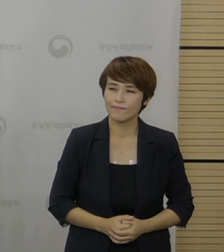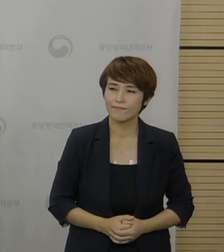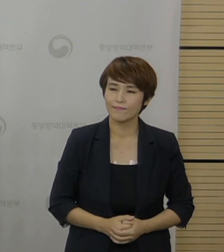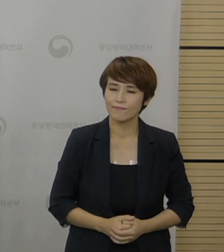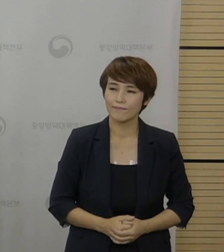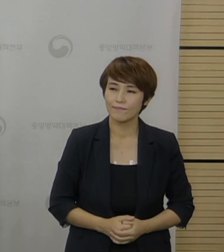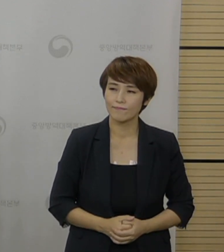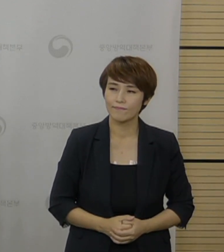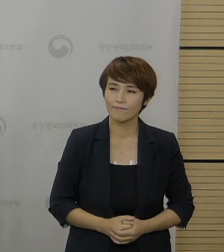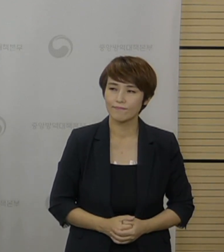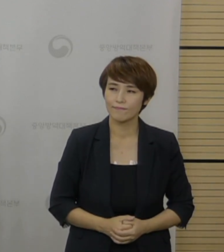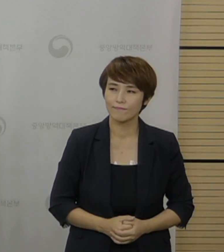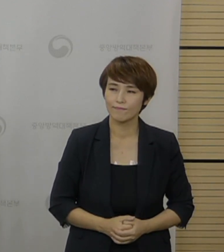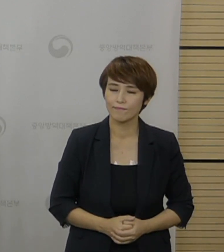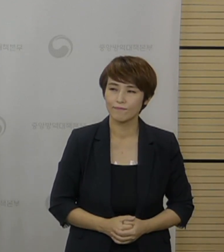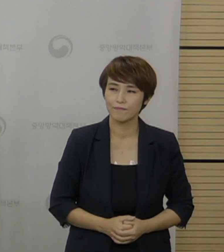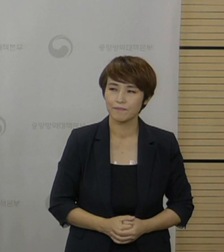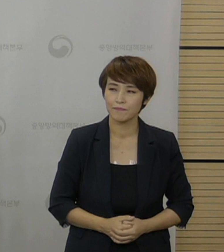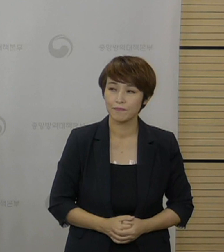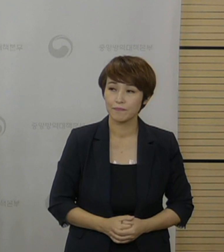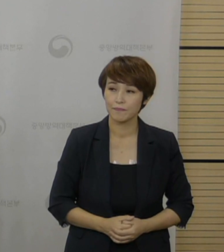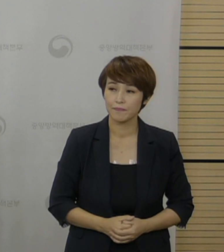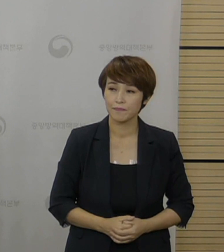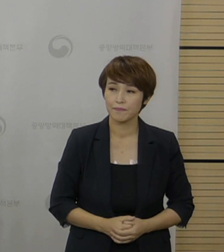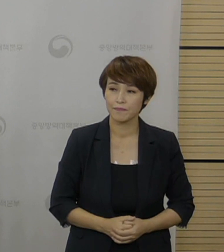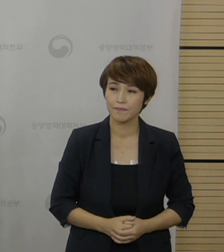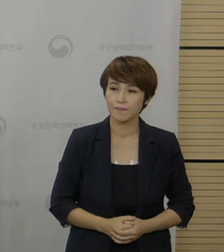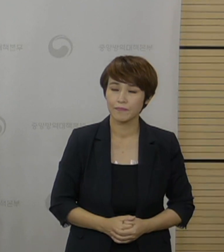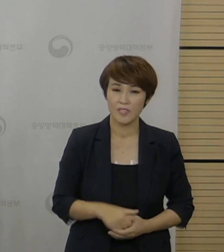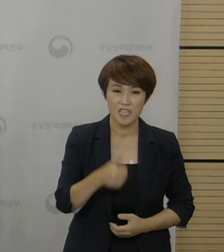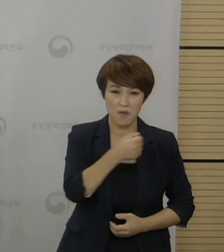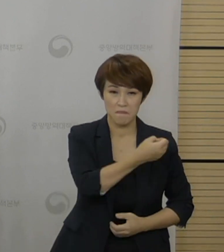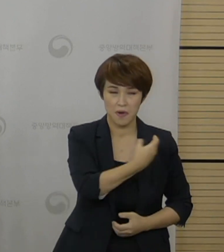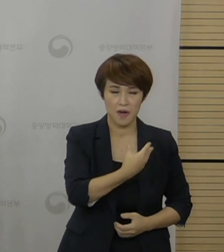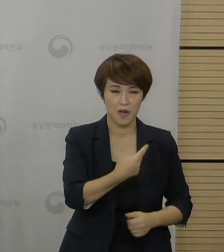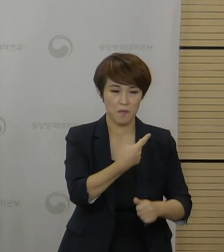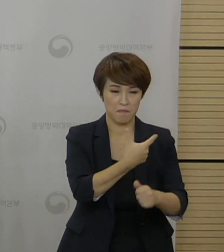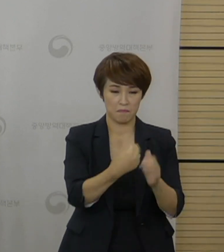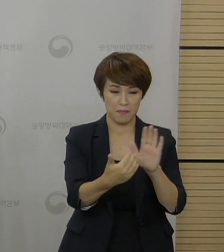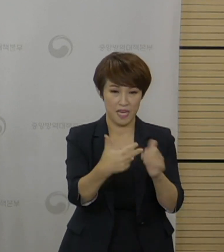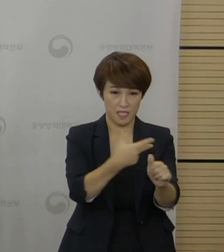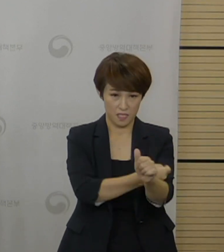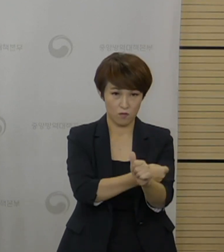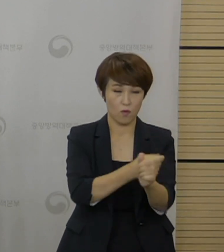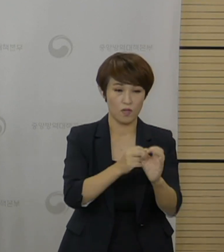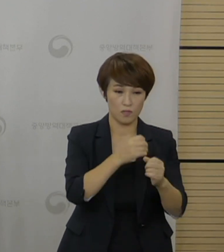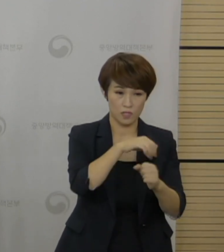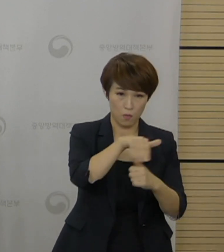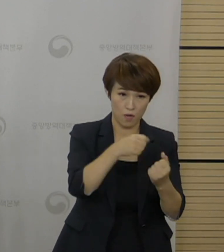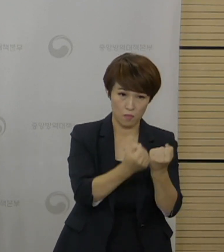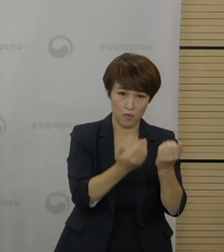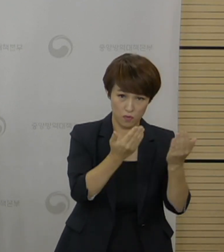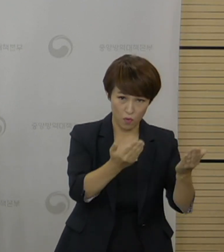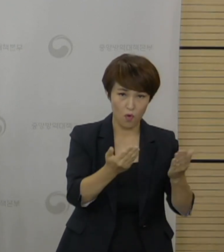먼저 좀 설명을 드리고 네. 그리고 또 방역 질문 드리겠습니다.